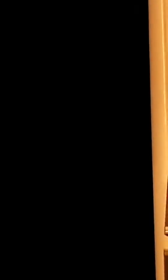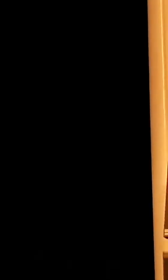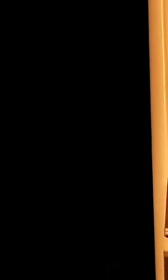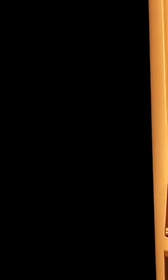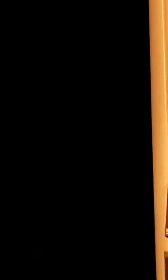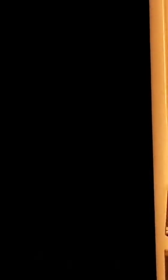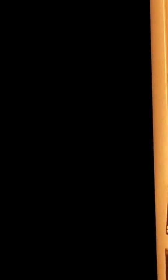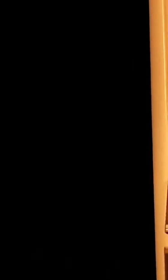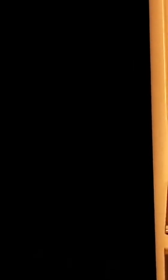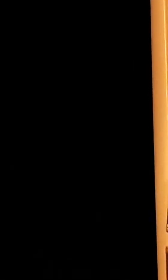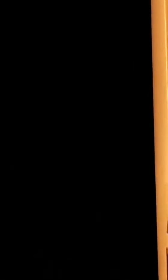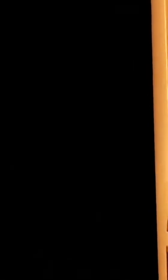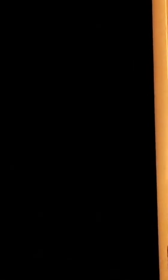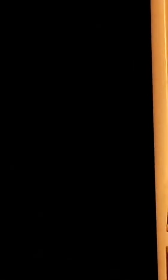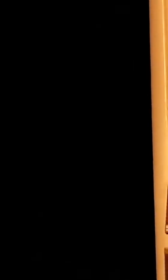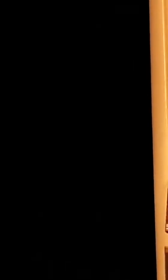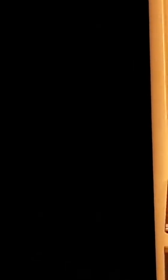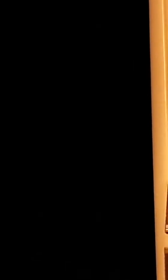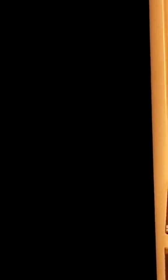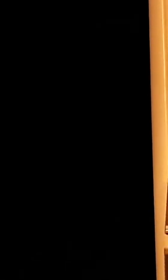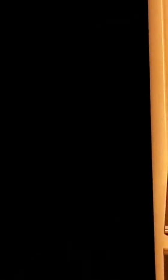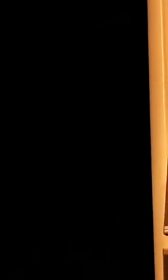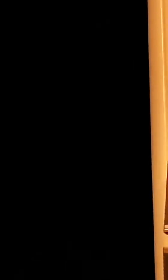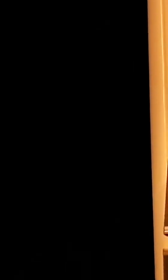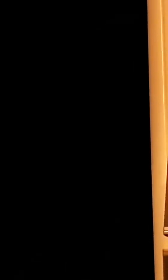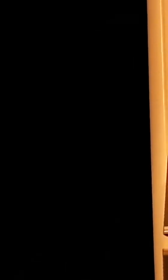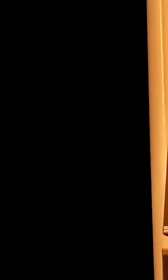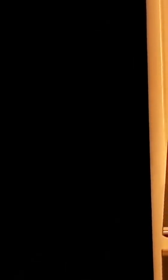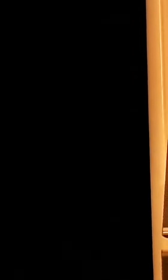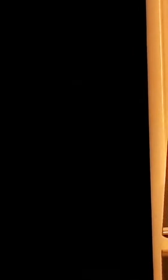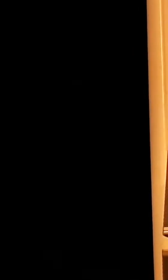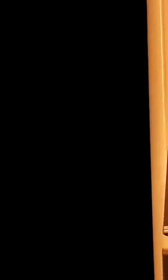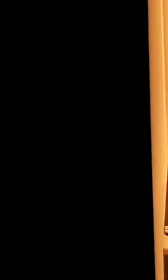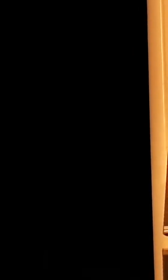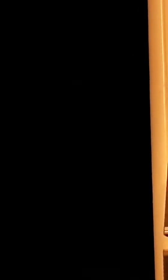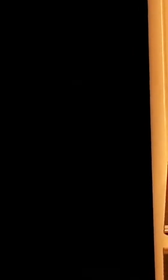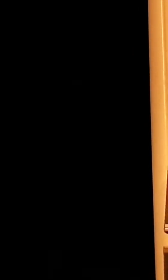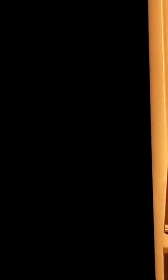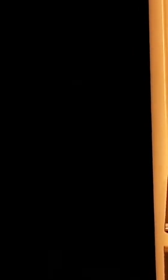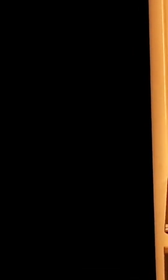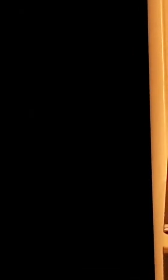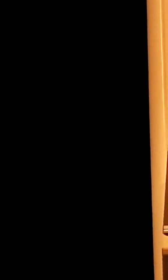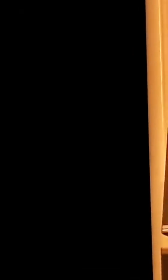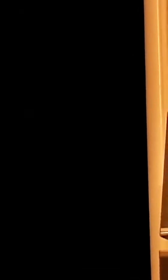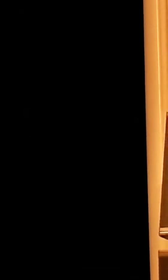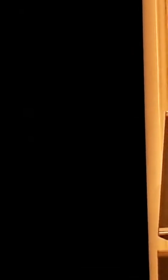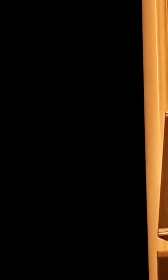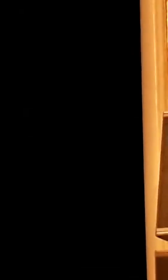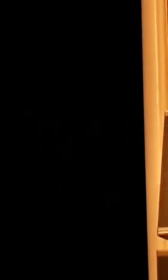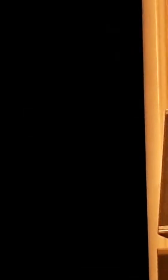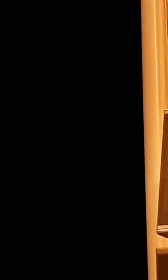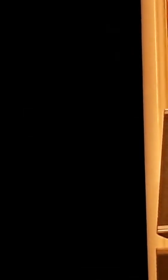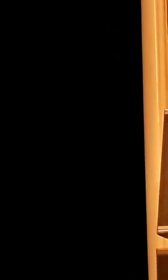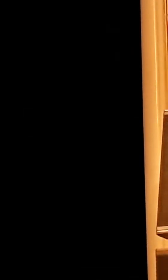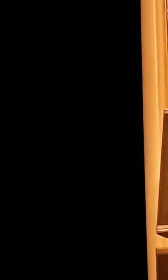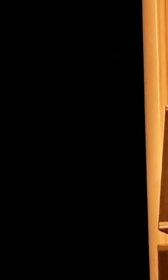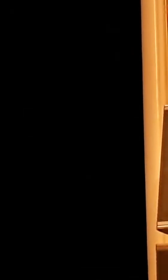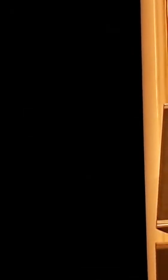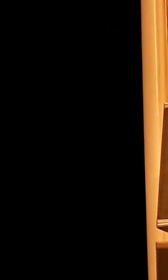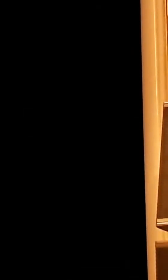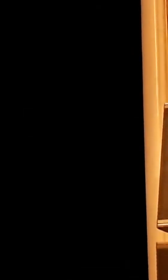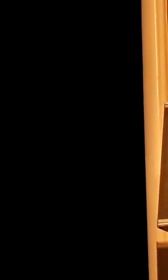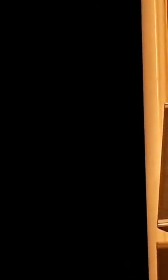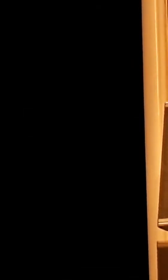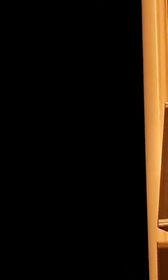não acompanharam-se de pé. O que mostra, evidentemente, algo que nós